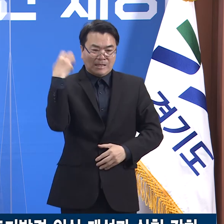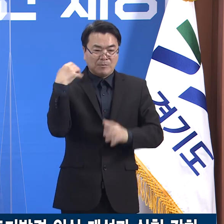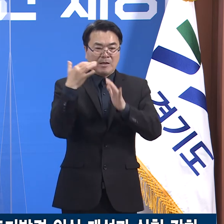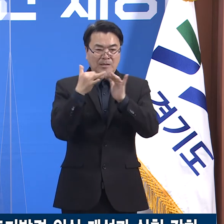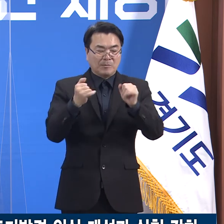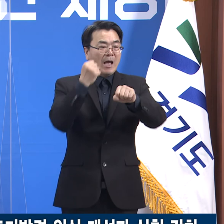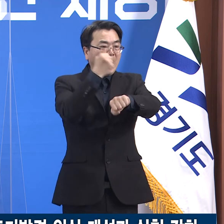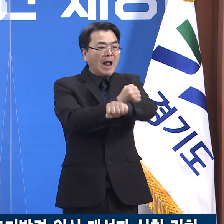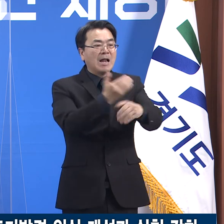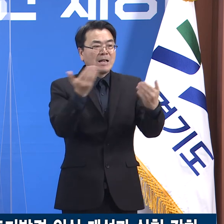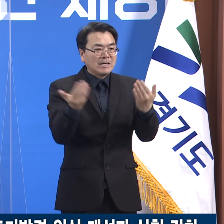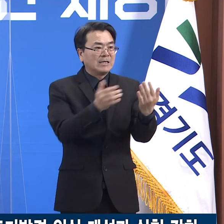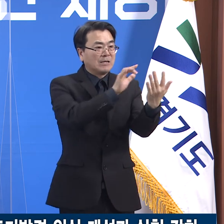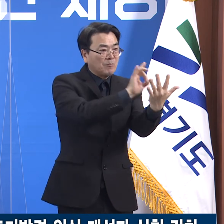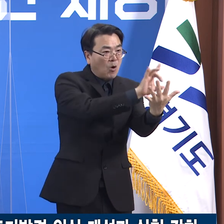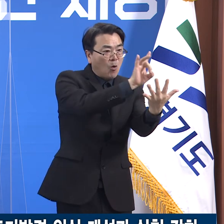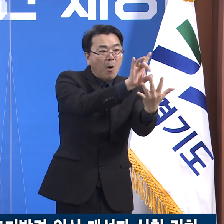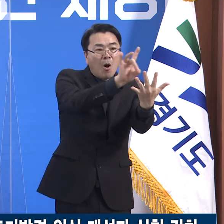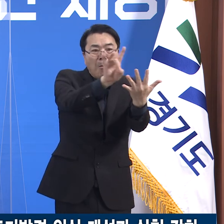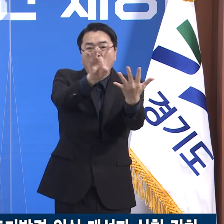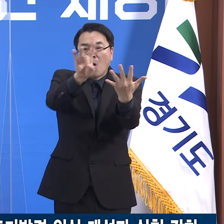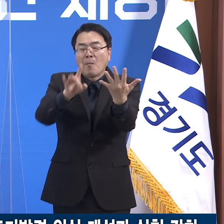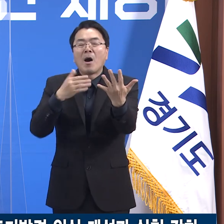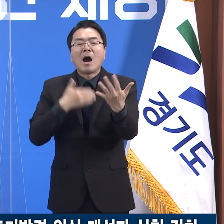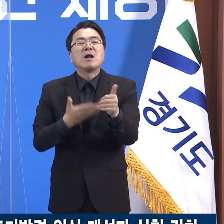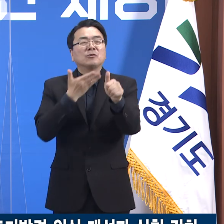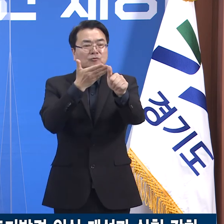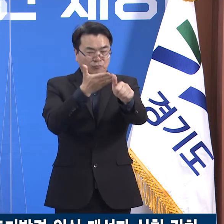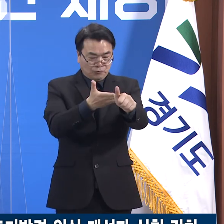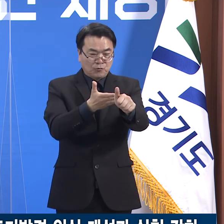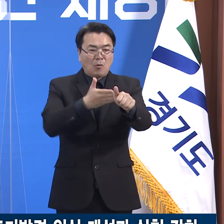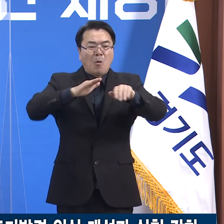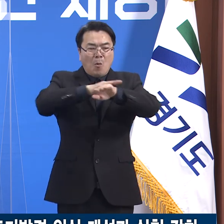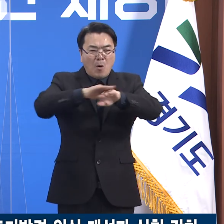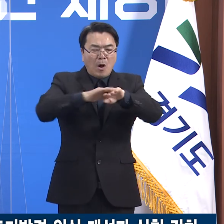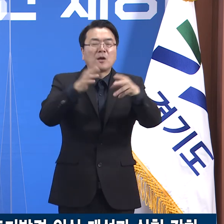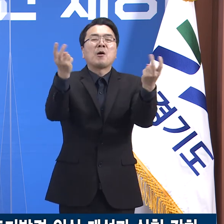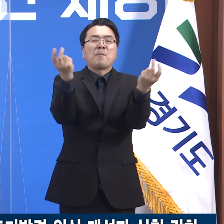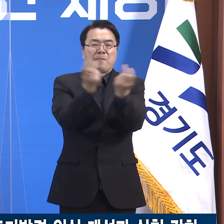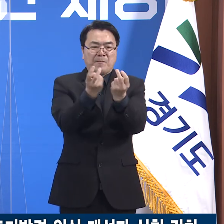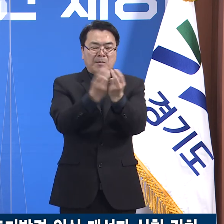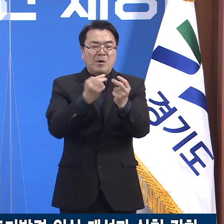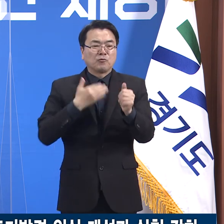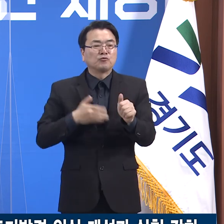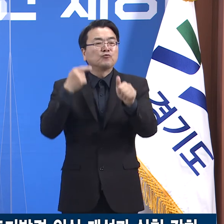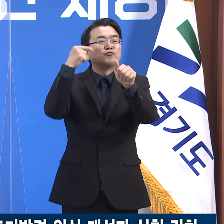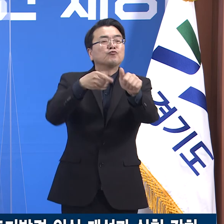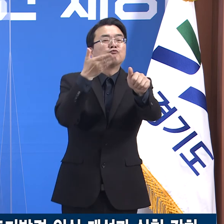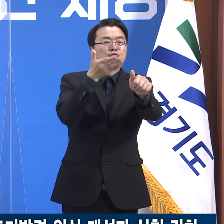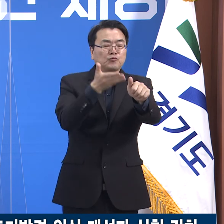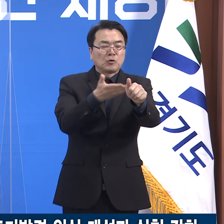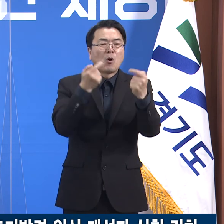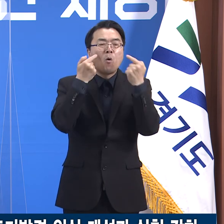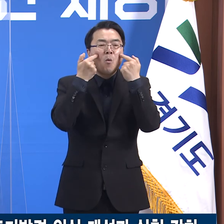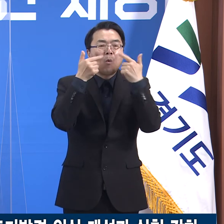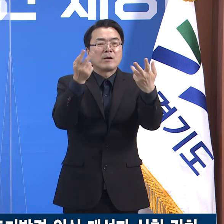문제를 해결할 수 있는지 실제적인 대응 능력을 갖추게 하는 명확한 목적을 둔 교육 사업입니다.